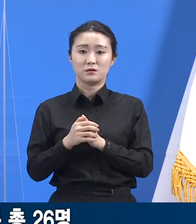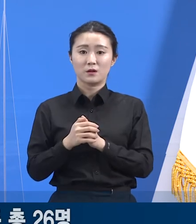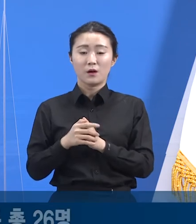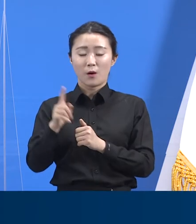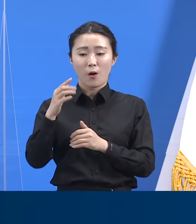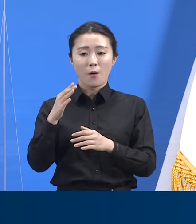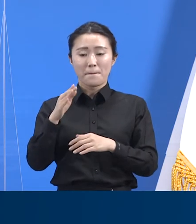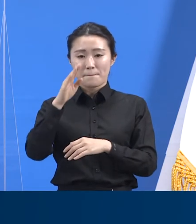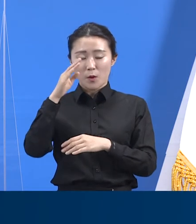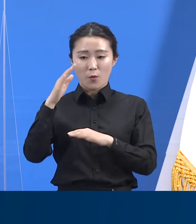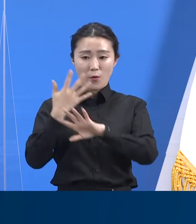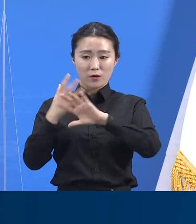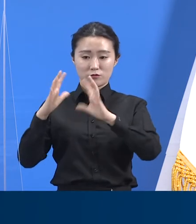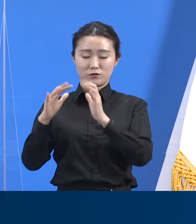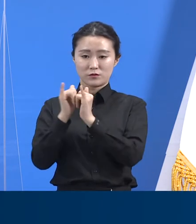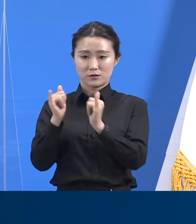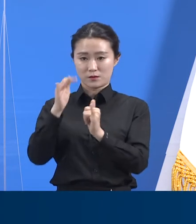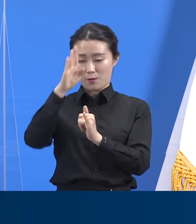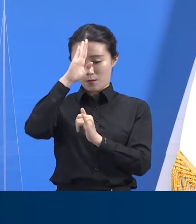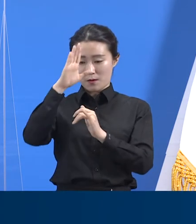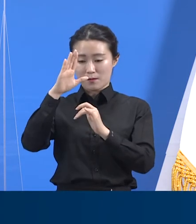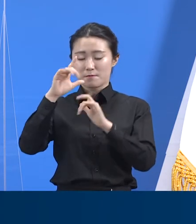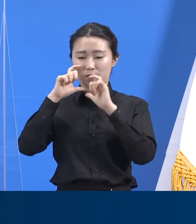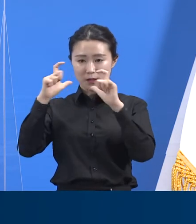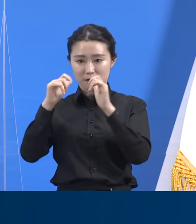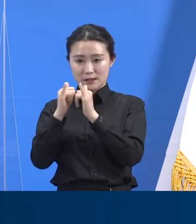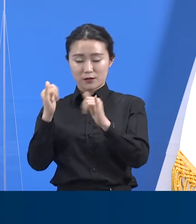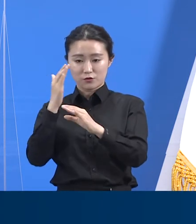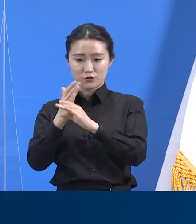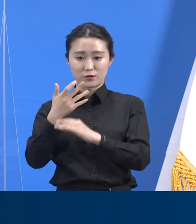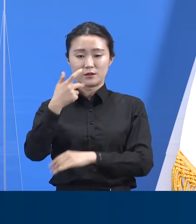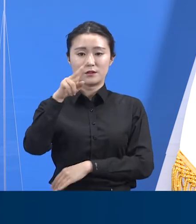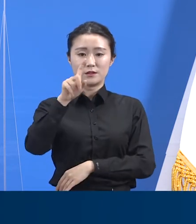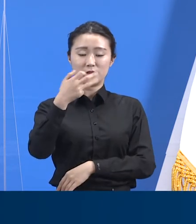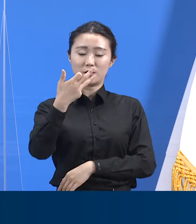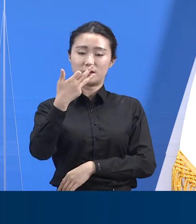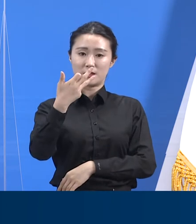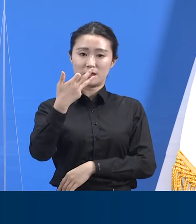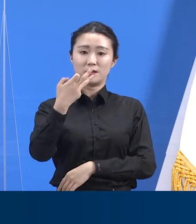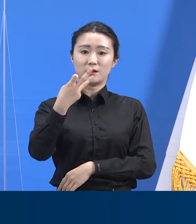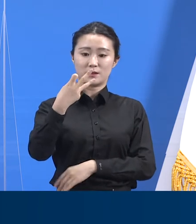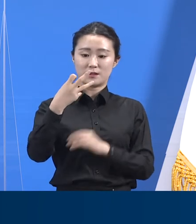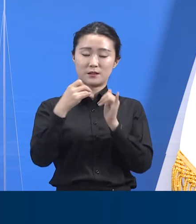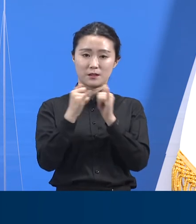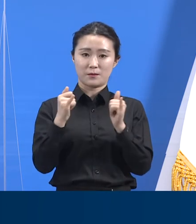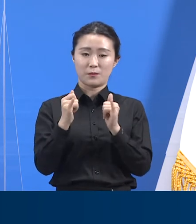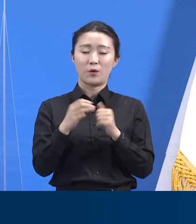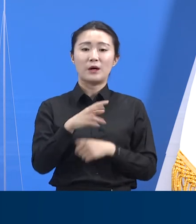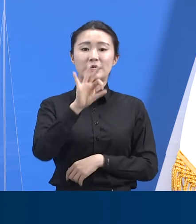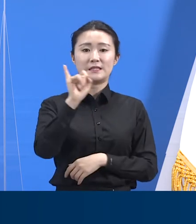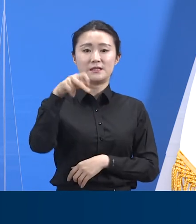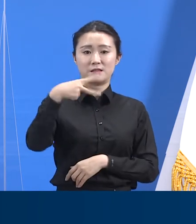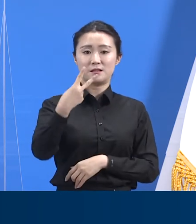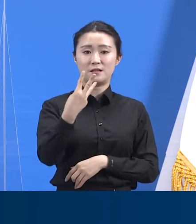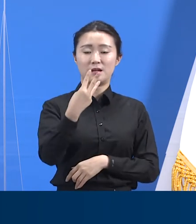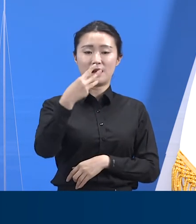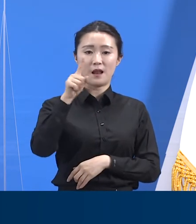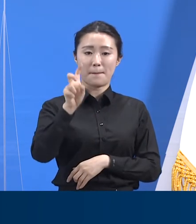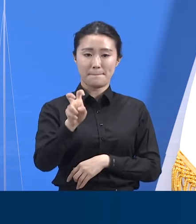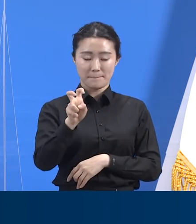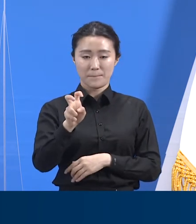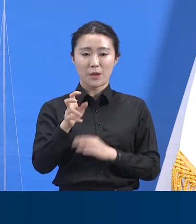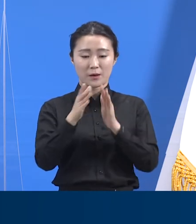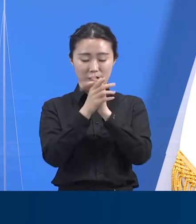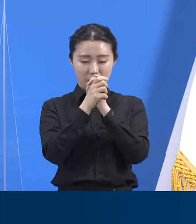관련자 267명에 대해 검사를 완료하였으며 212명은 자가격리, 40명은 능동 감시,